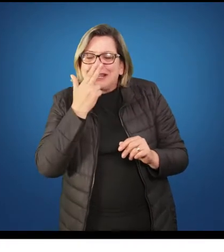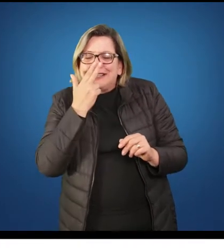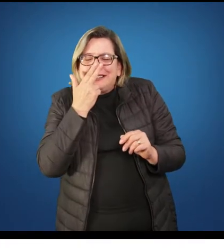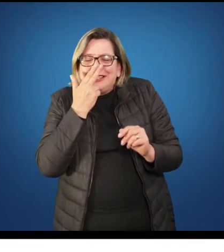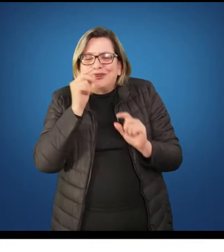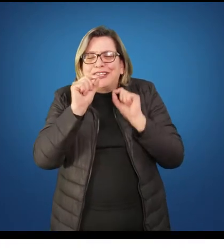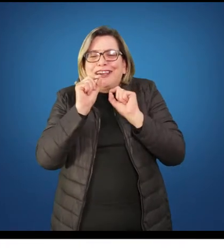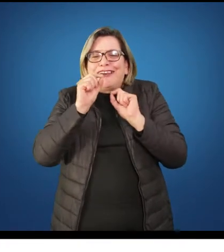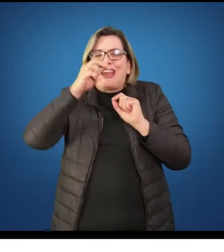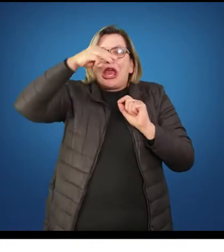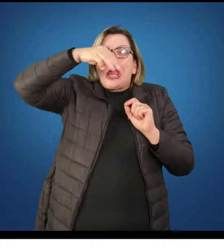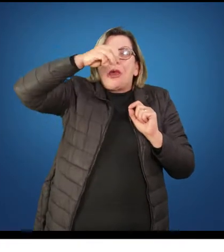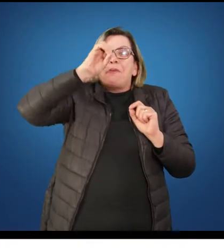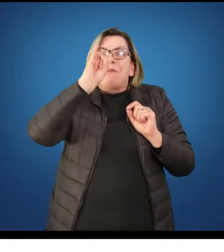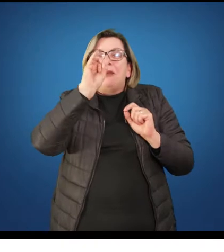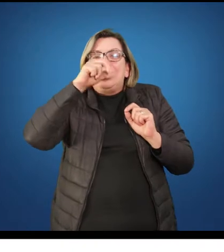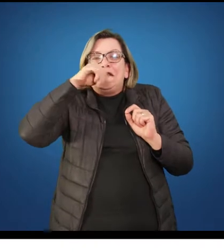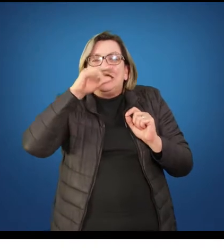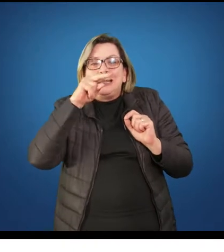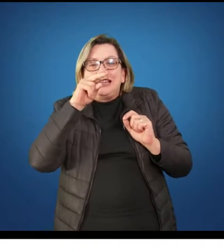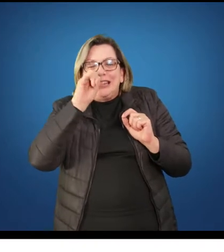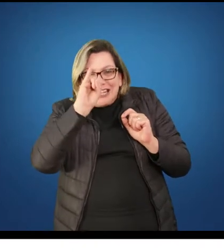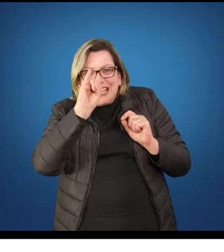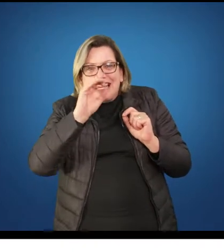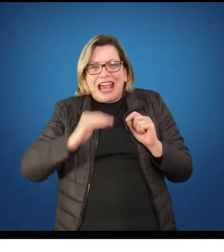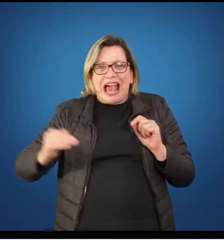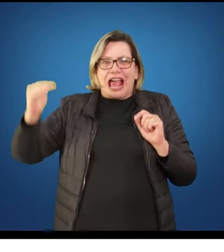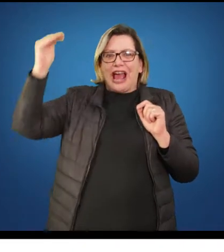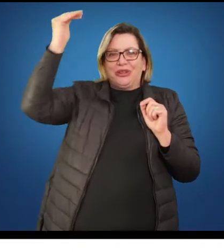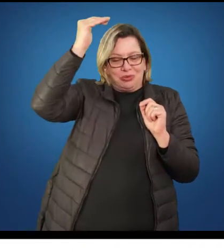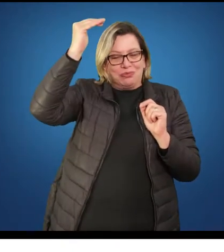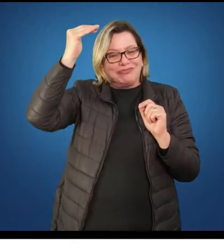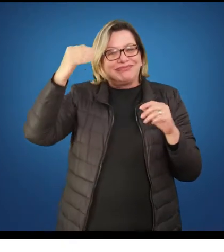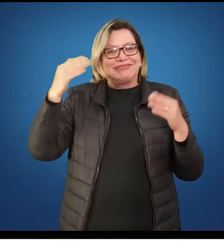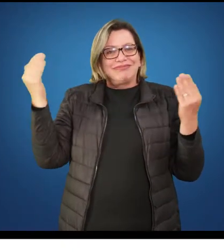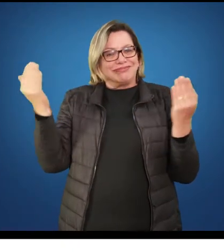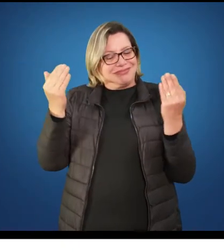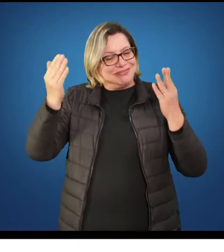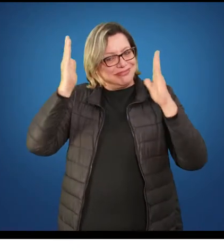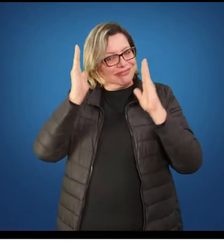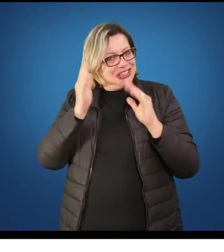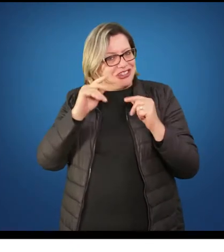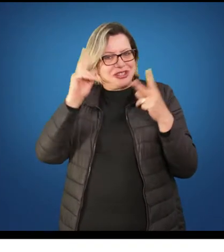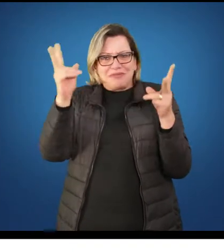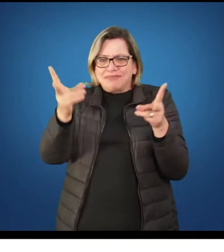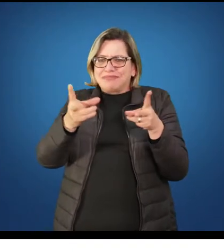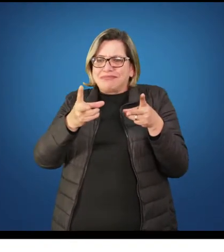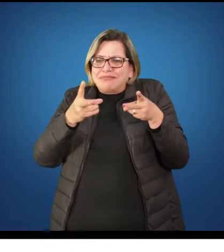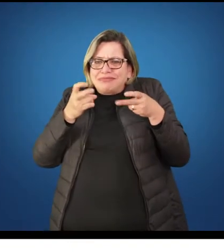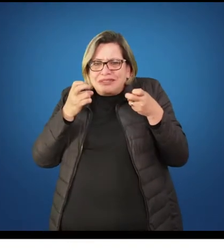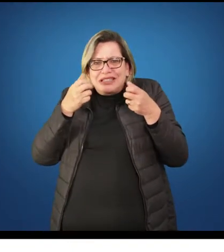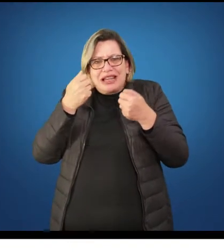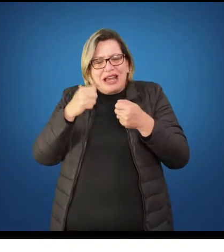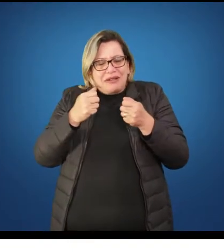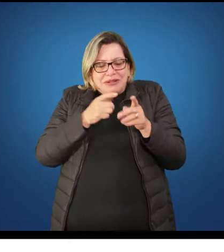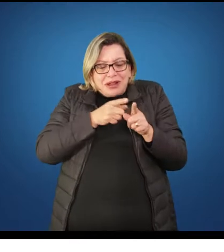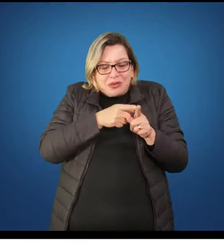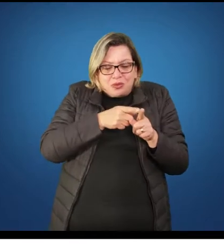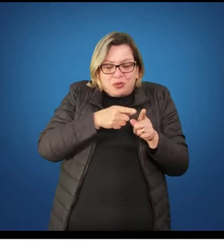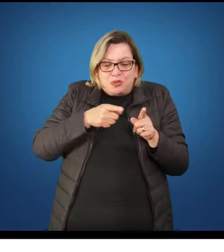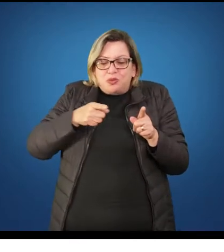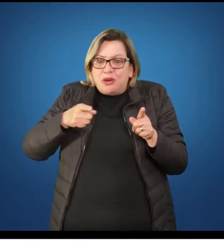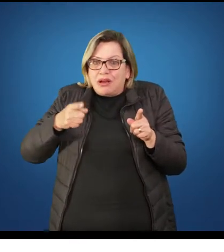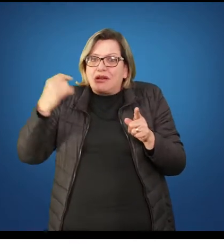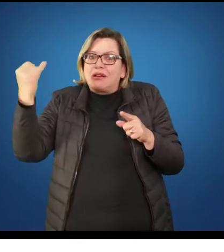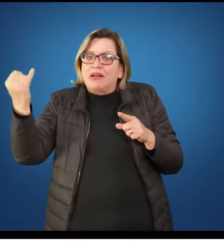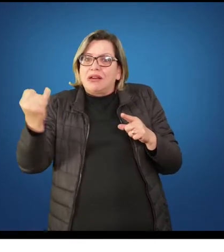estas, que na atualidade, também nos remetem, às vezes, ao tratamento como mini adultos. Então, é preciso a gente enxergar,